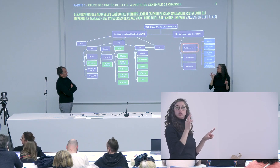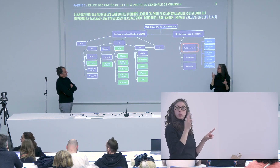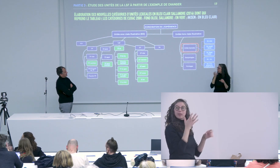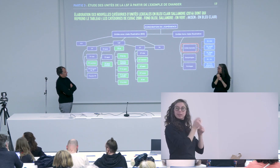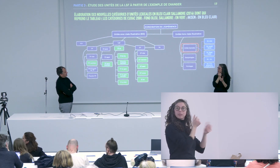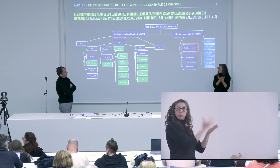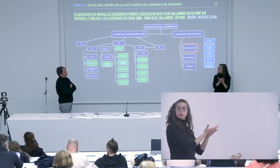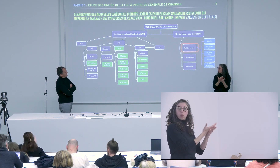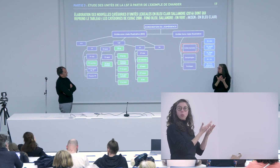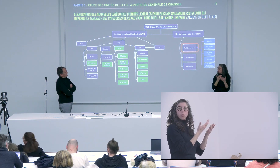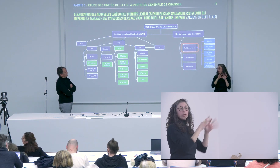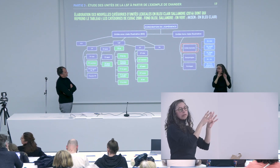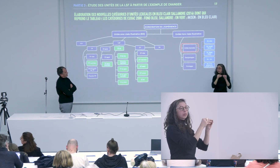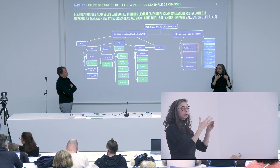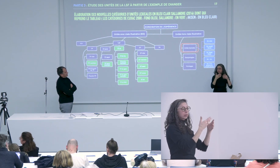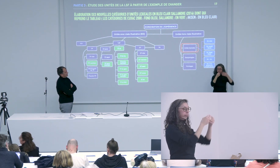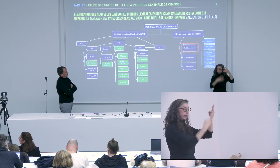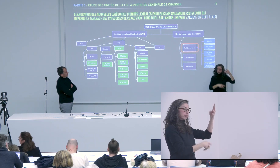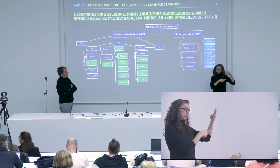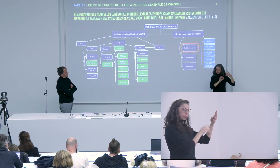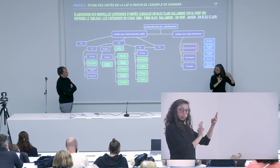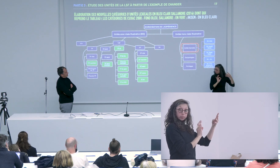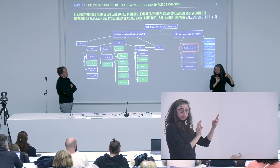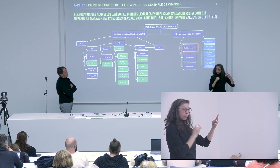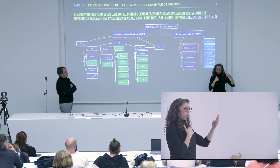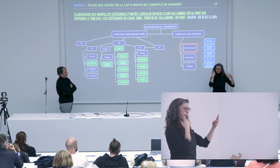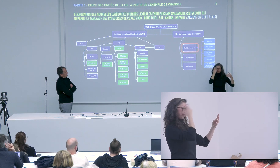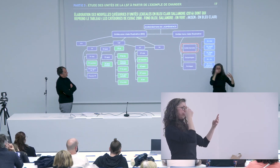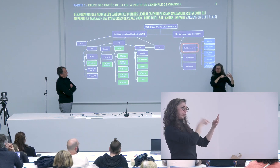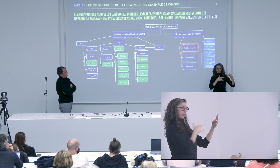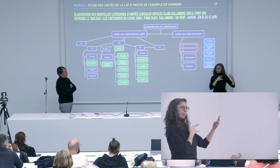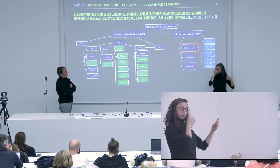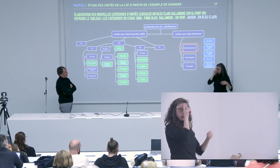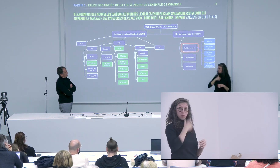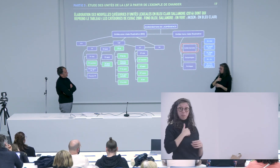en linguistique générale donc le modèle de François dont je me suis inspiré